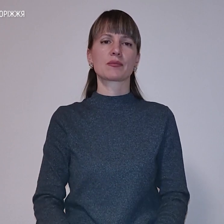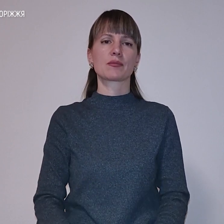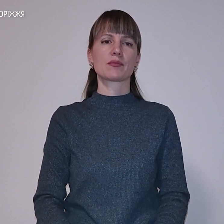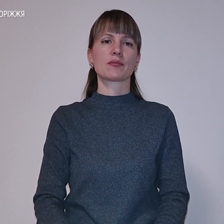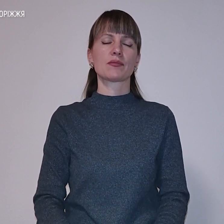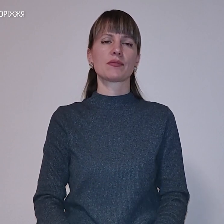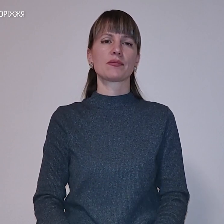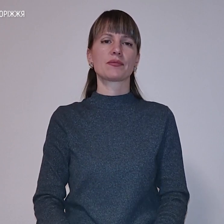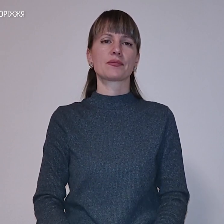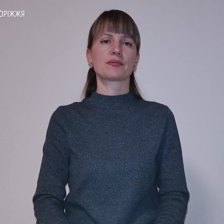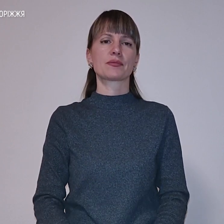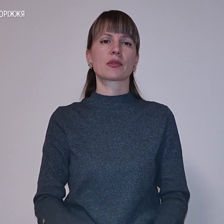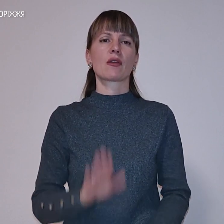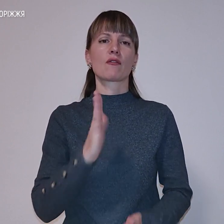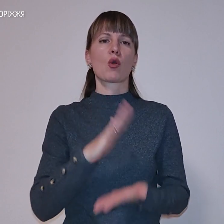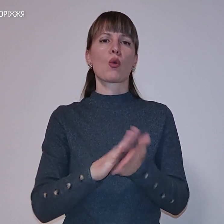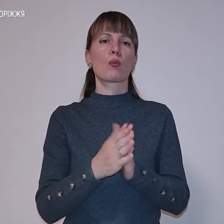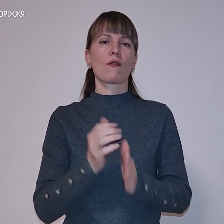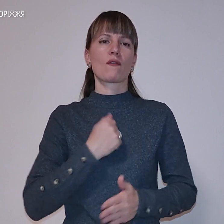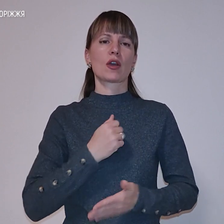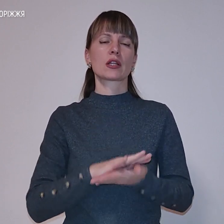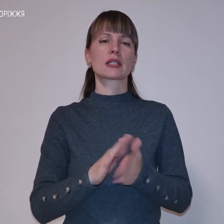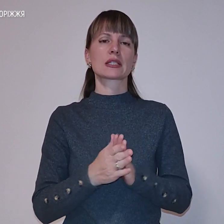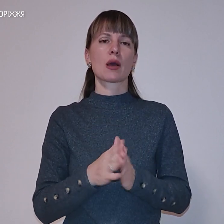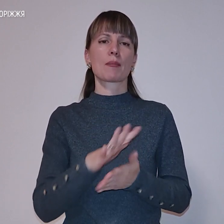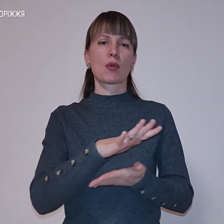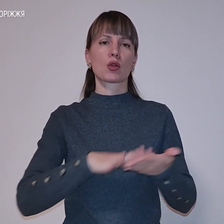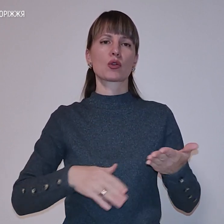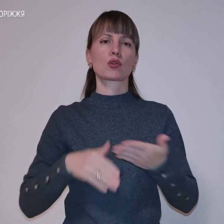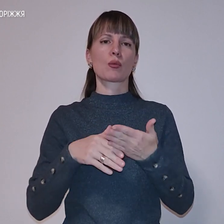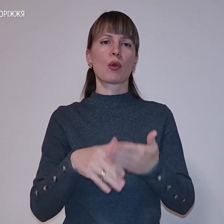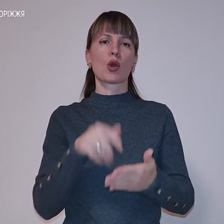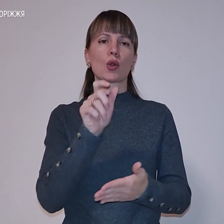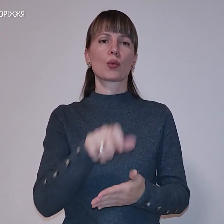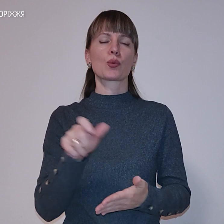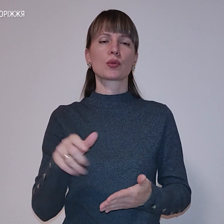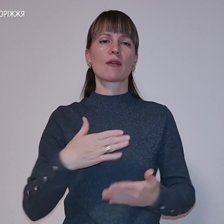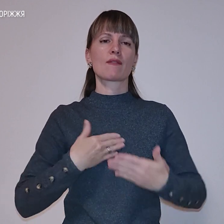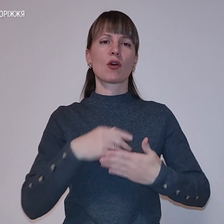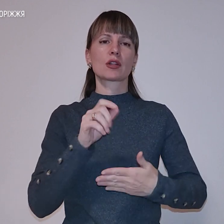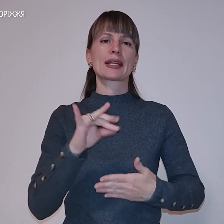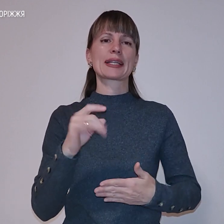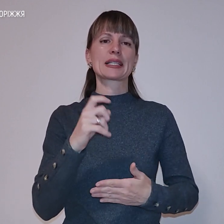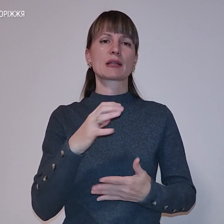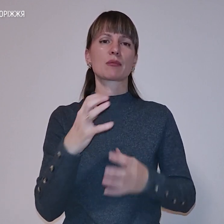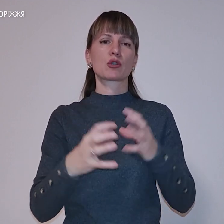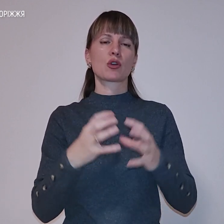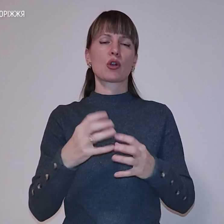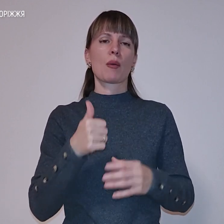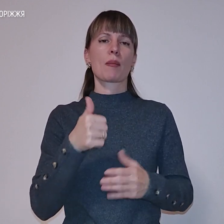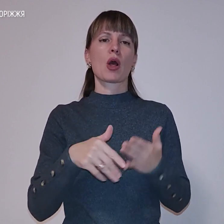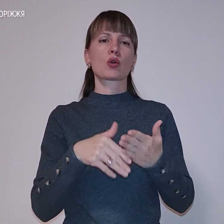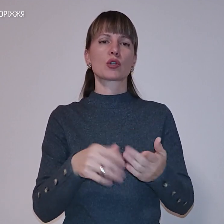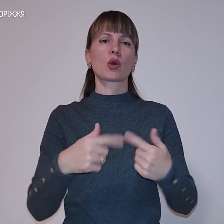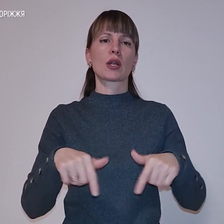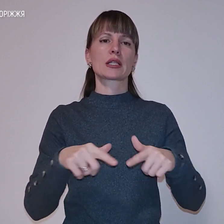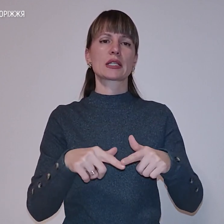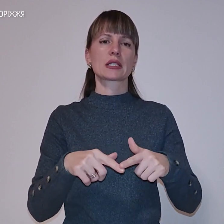В умовах воєнного стану продовжують допомагати людям волонтери із Міжнародної благодійної організації «100%